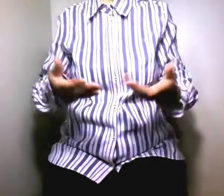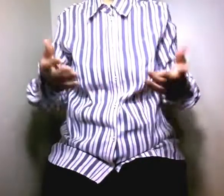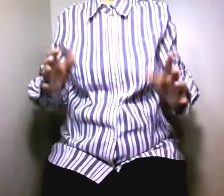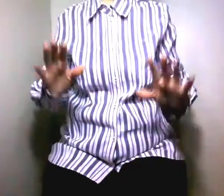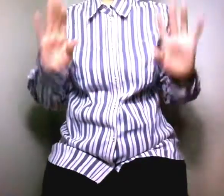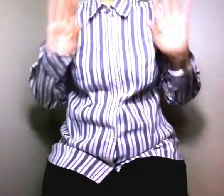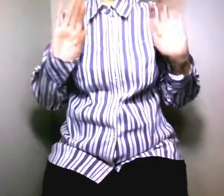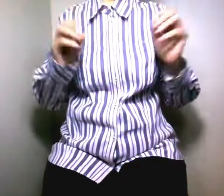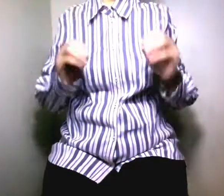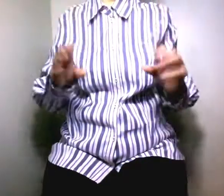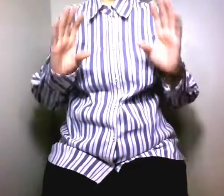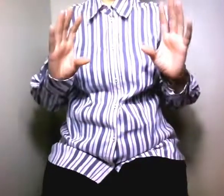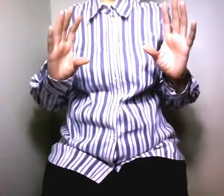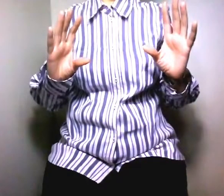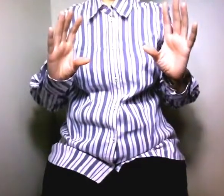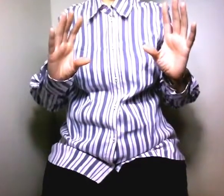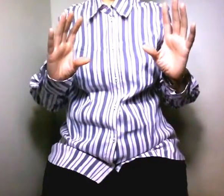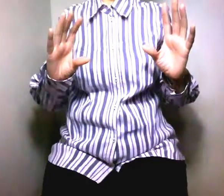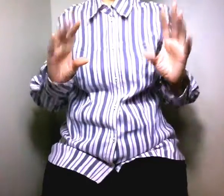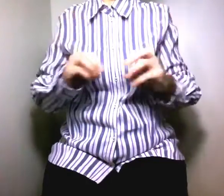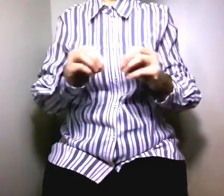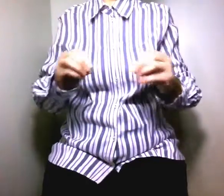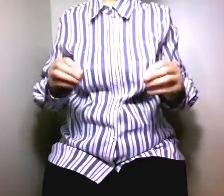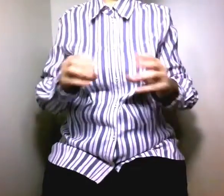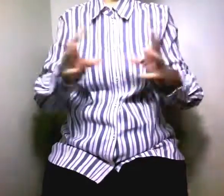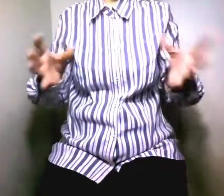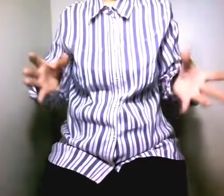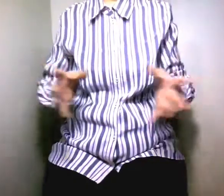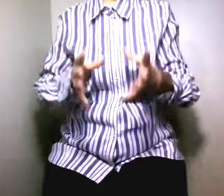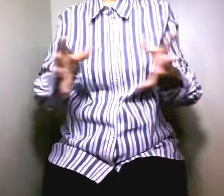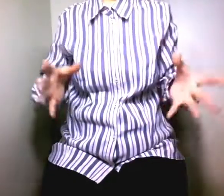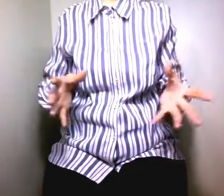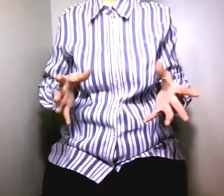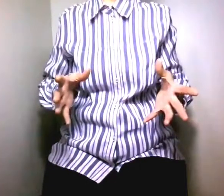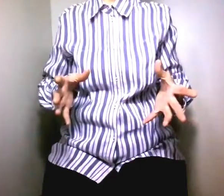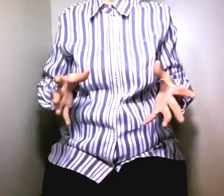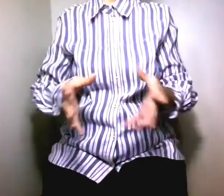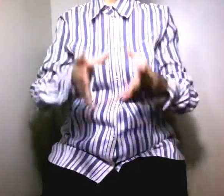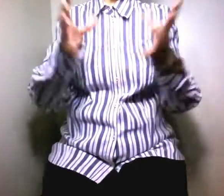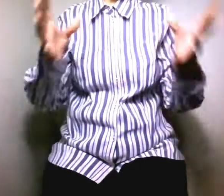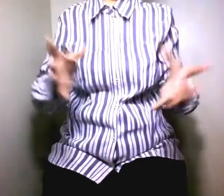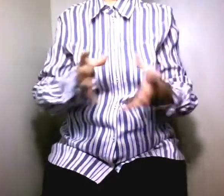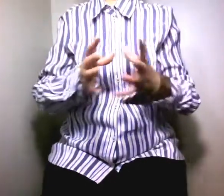هذا ما لم تفهمت ما تعرفش ما ما تفهمش ما خلقه ما بغين يديره إذن كانت